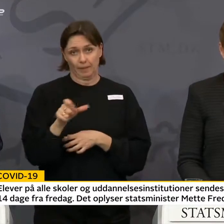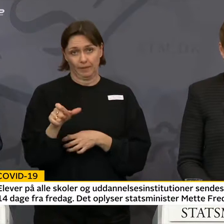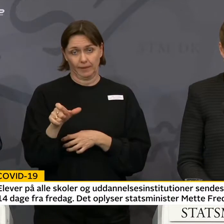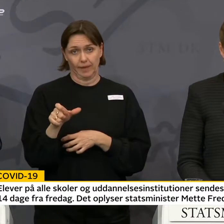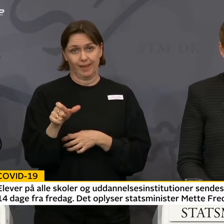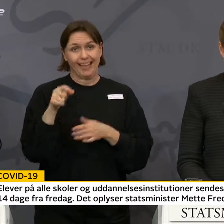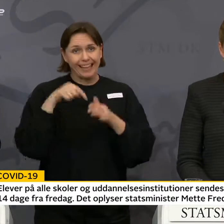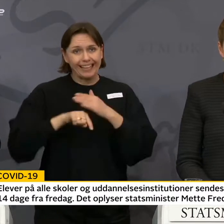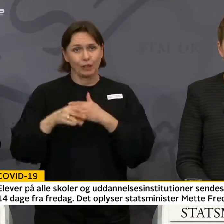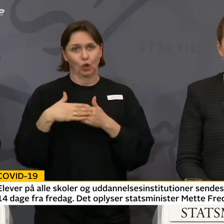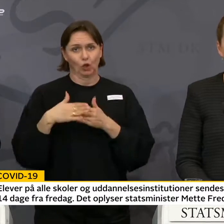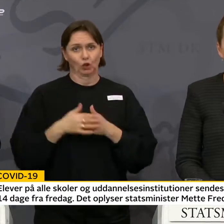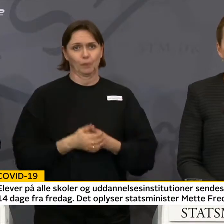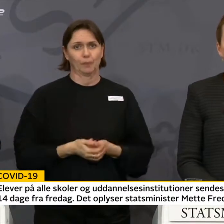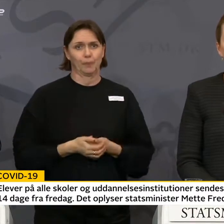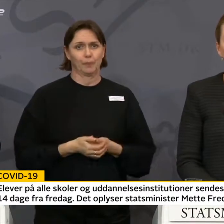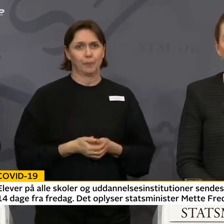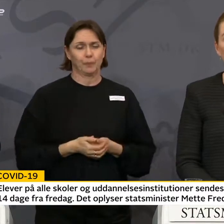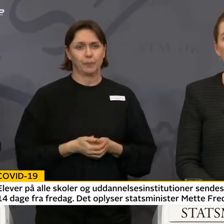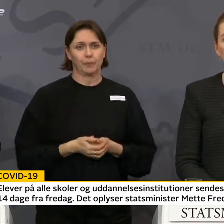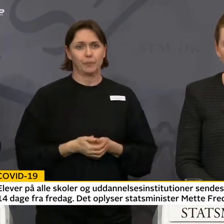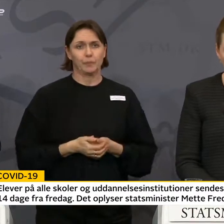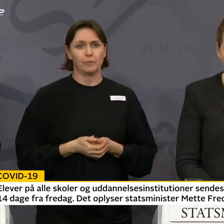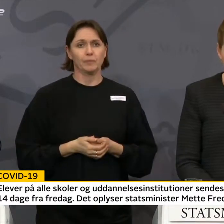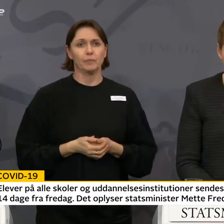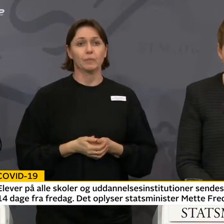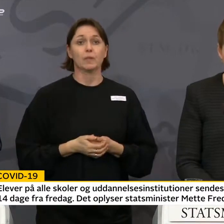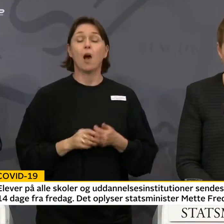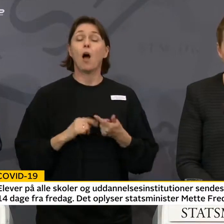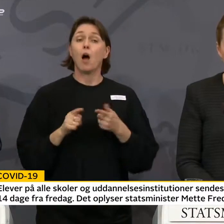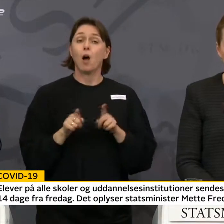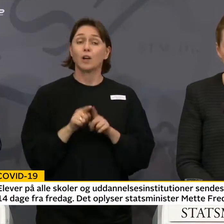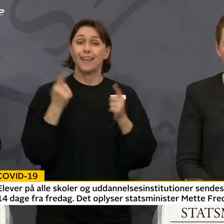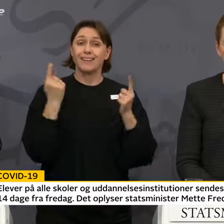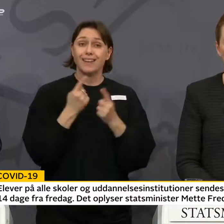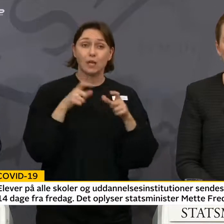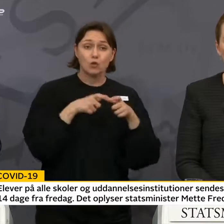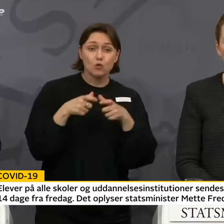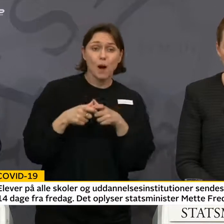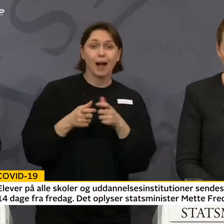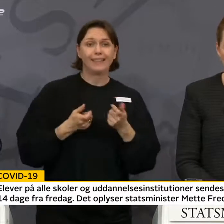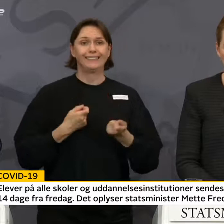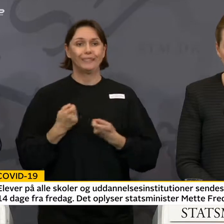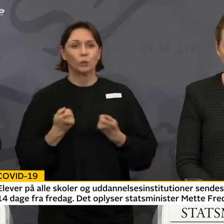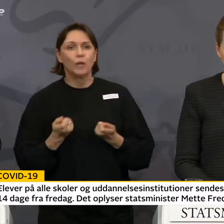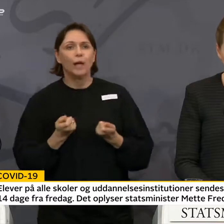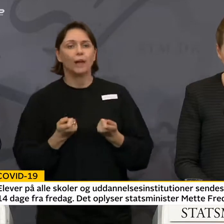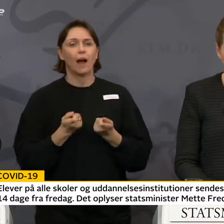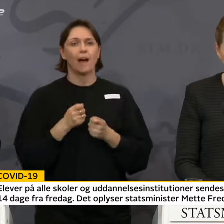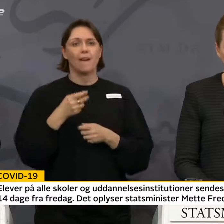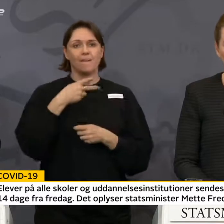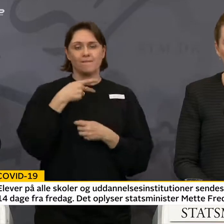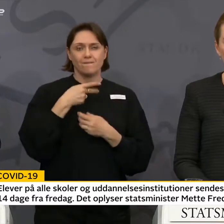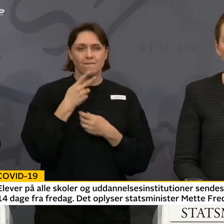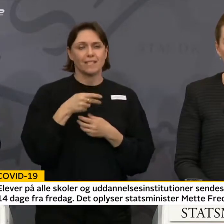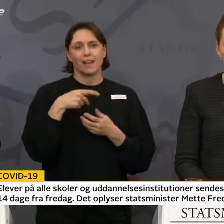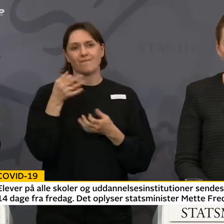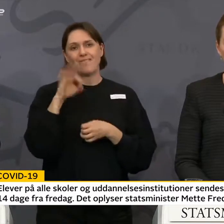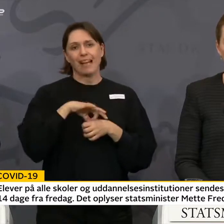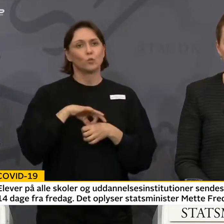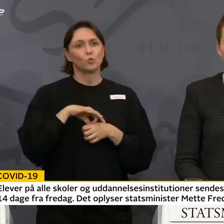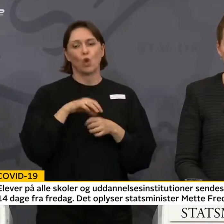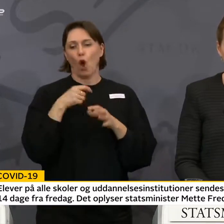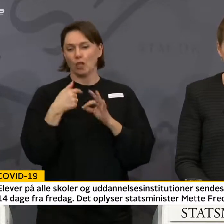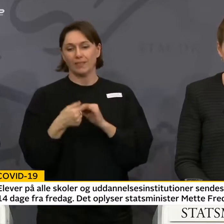indendørs. Og til at natklubber, diskoteker, værtshuse med videre holder